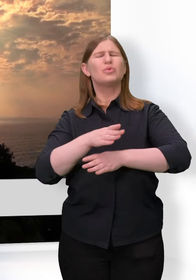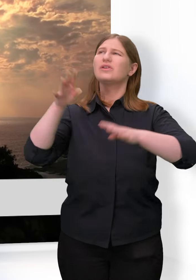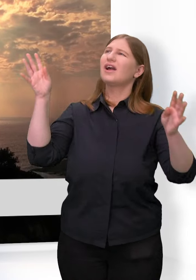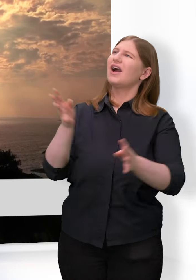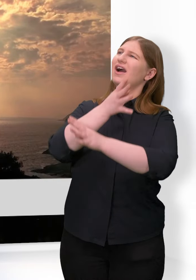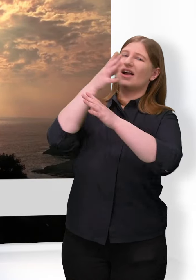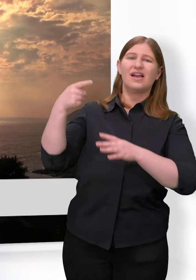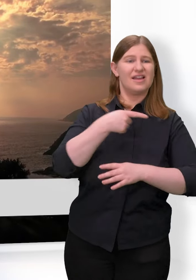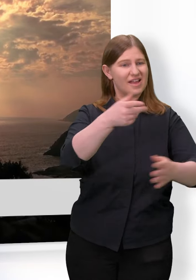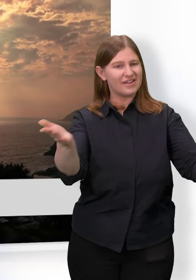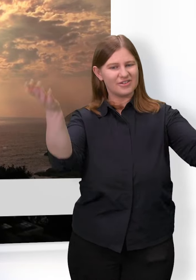Wir feiern